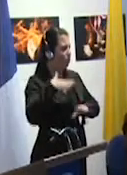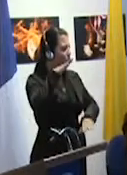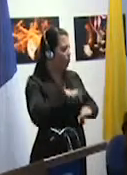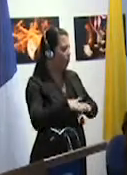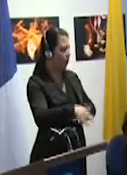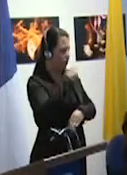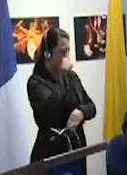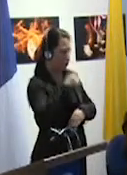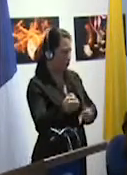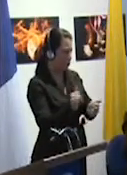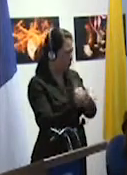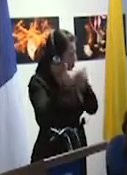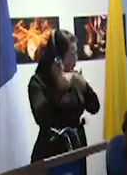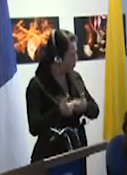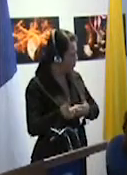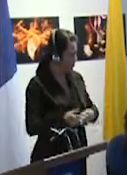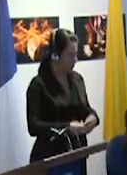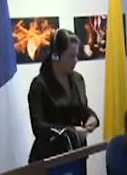encuentra en situación de discapacidad.